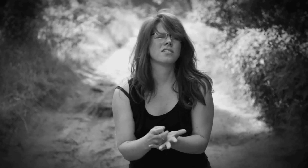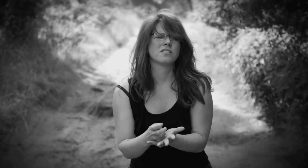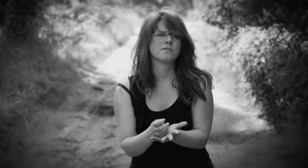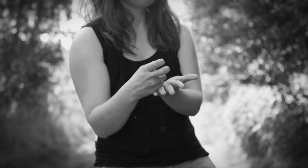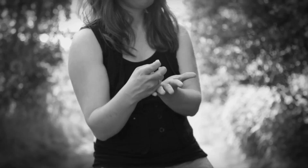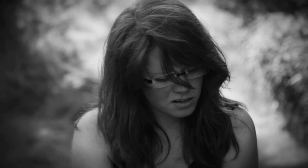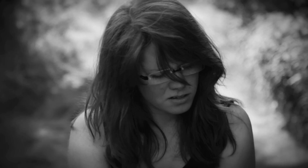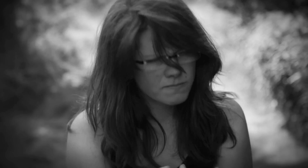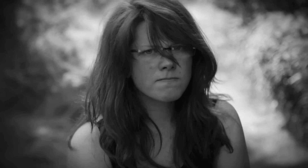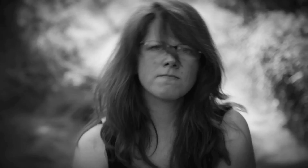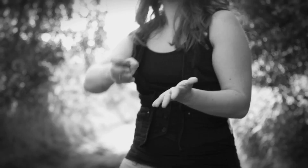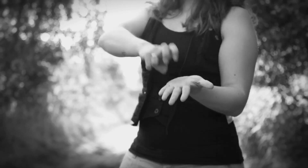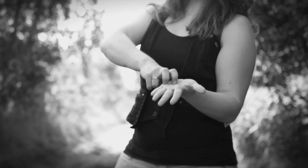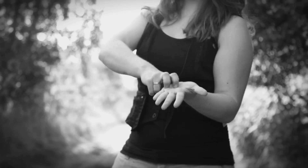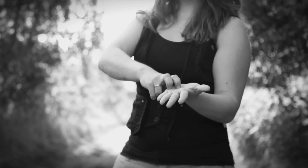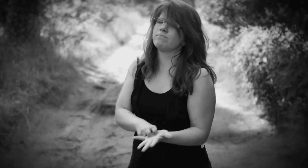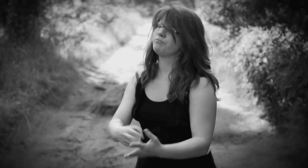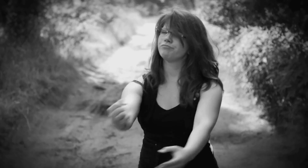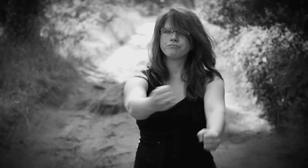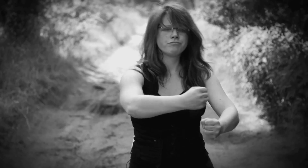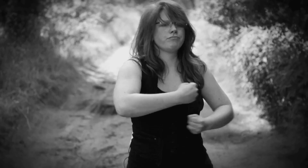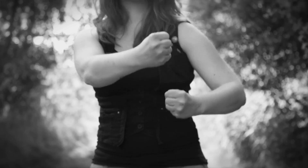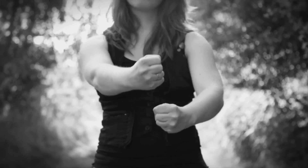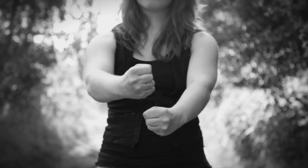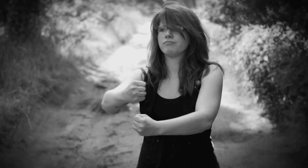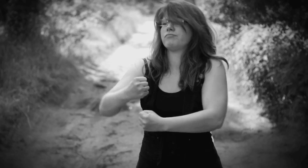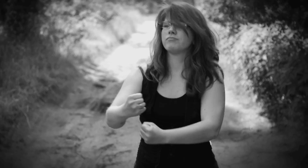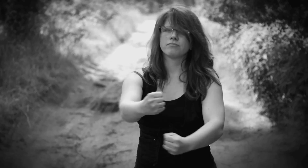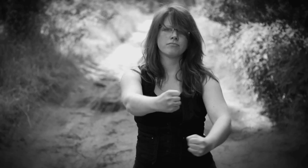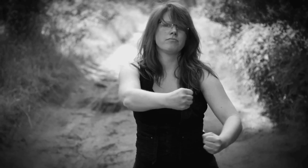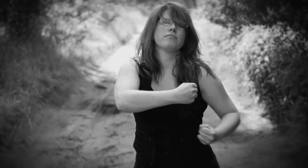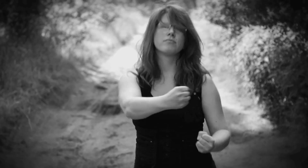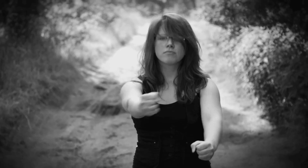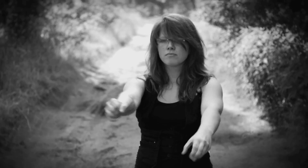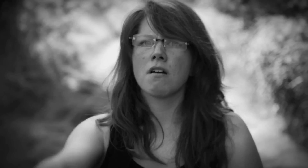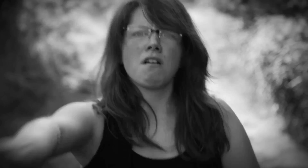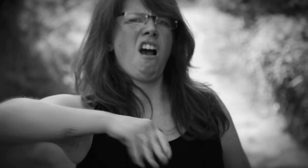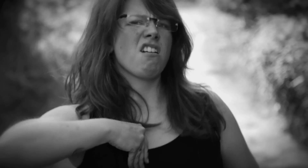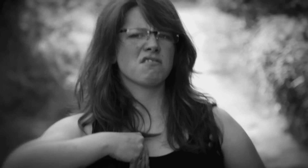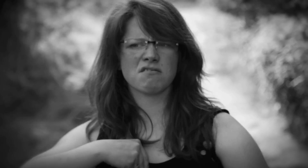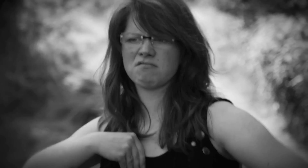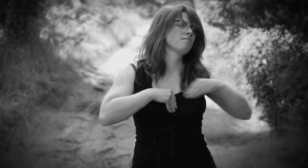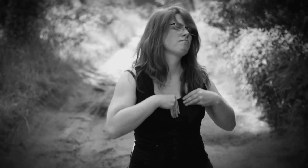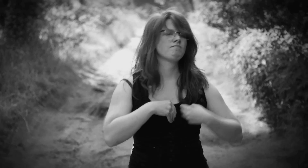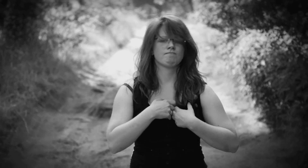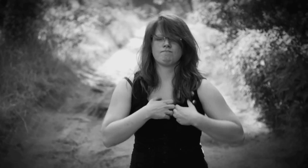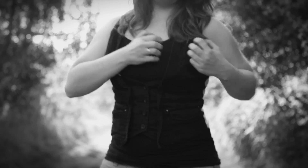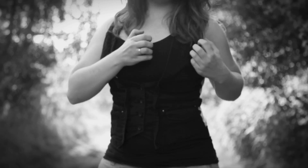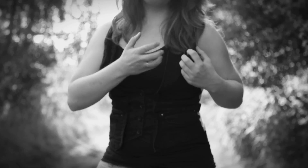Die Stirn in den Staub für ein Ja und ein Amen Ein Soldat vergisst alles und falle des